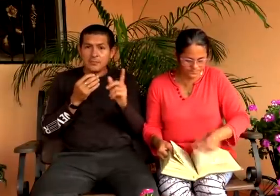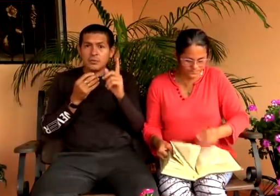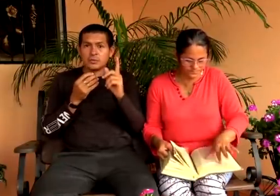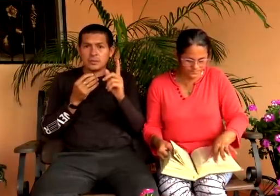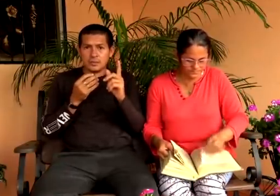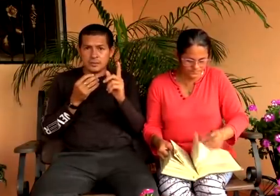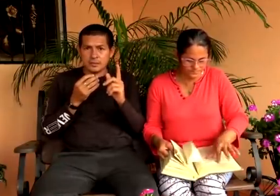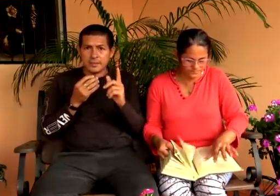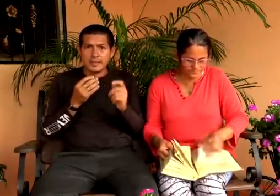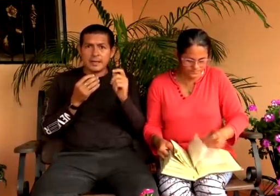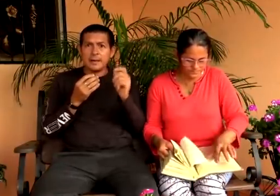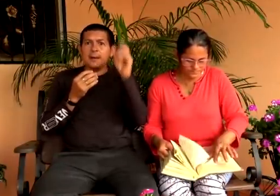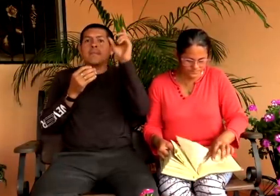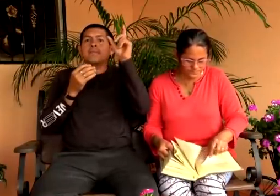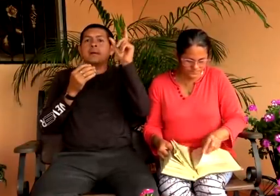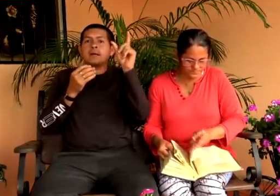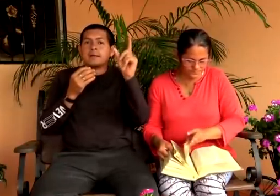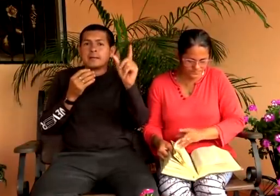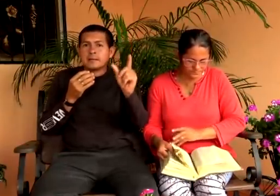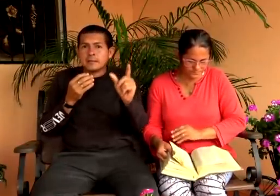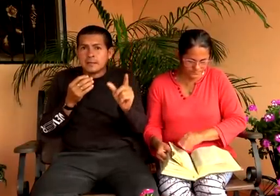Seremos de esa manera